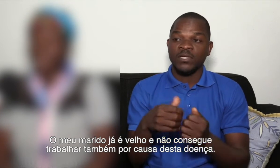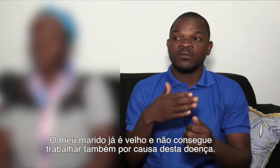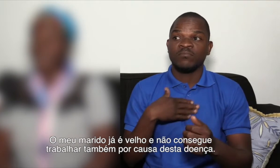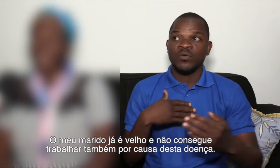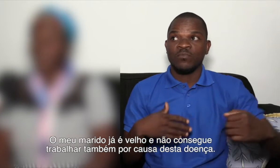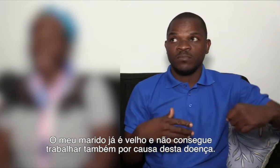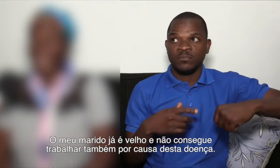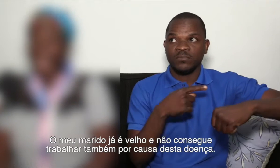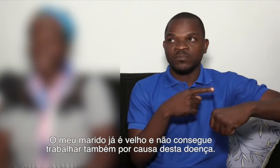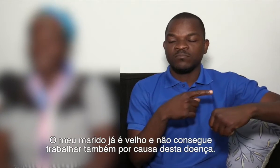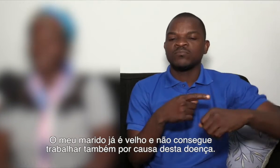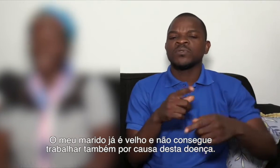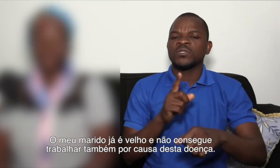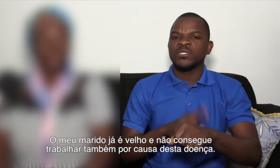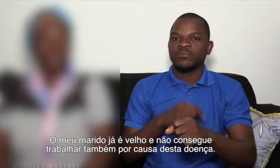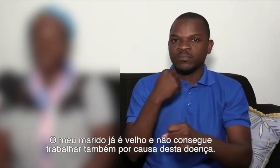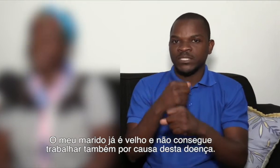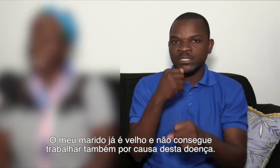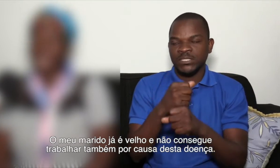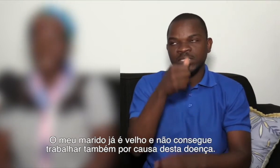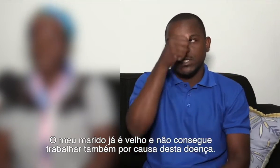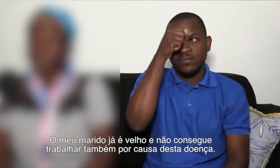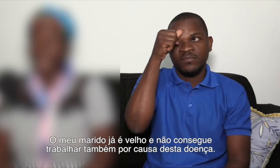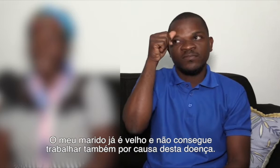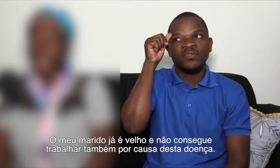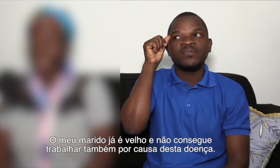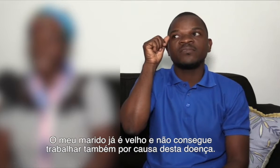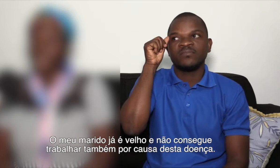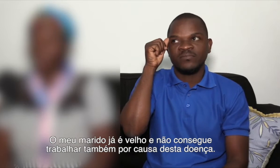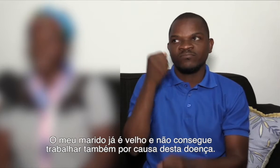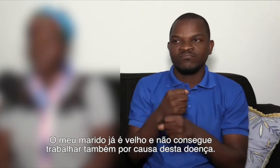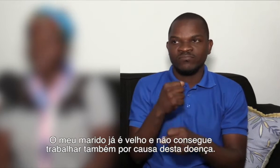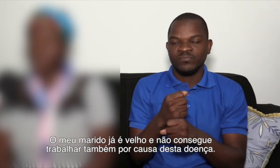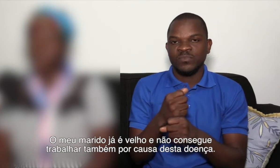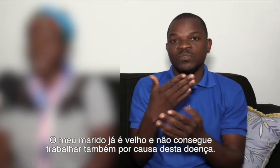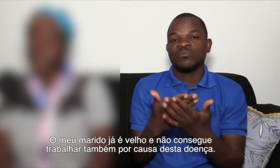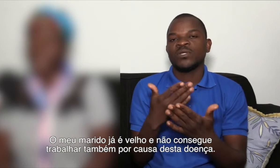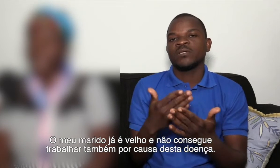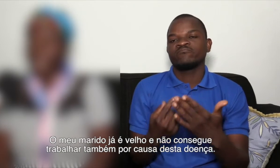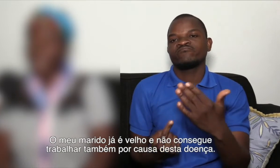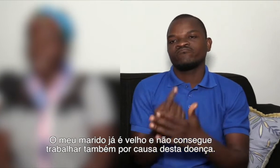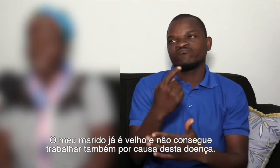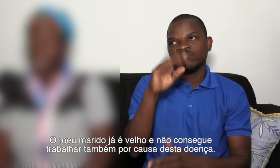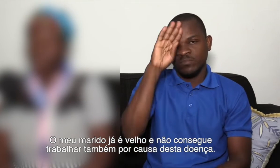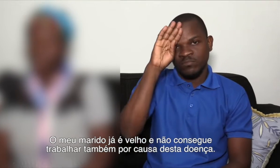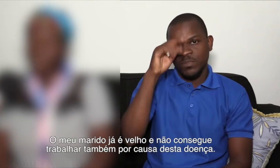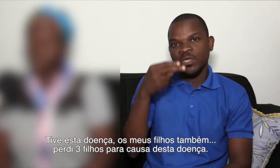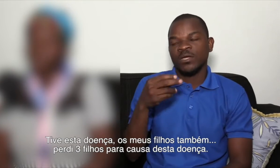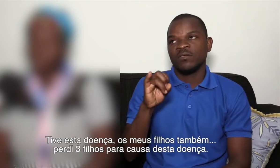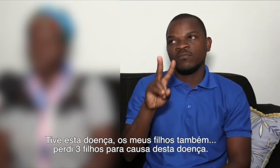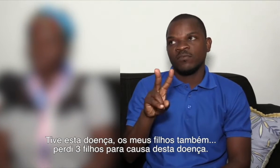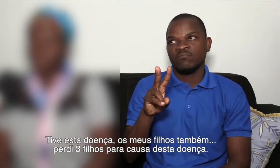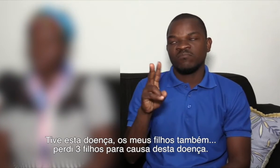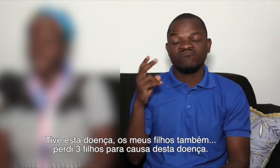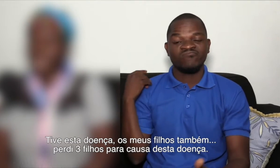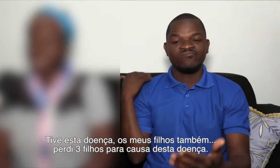mesmo para trabalhar, já não consegue de trabalhar por causa dessa doença. Eu sofri